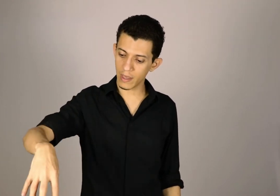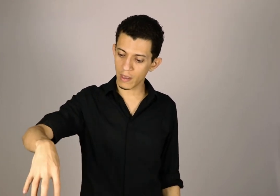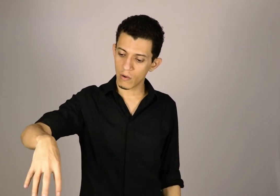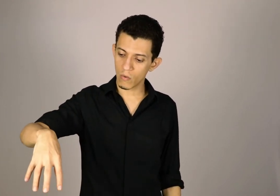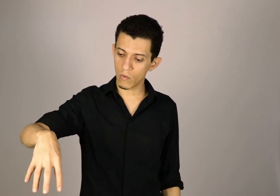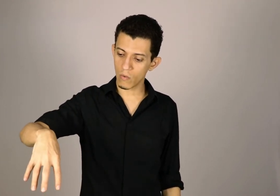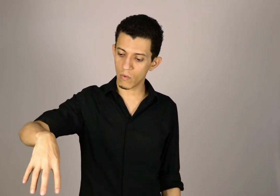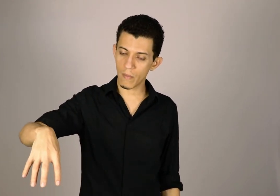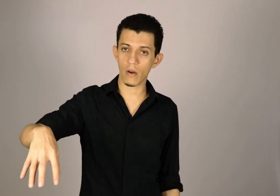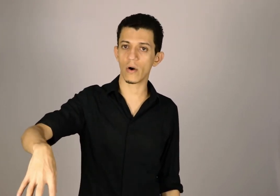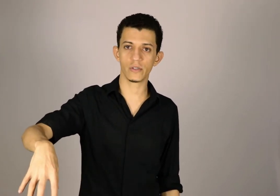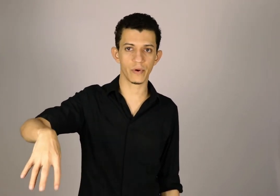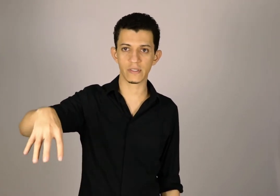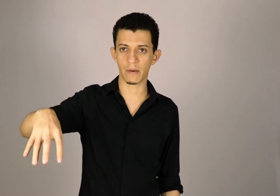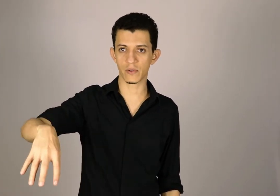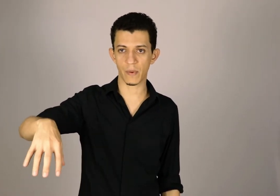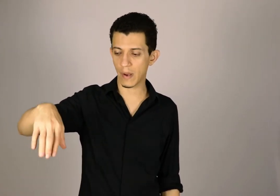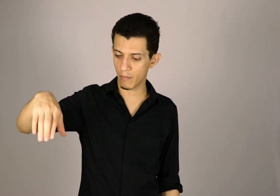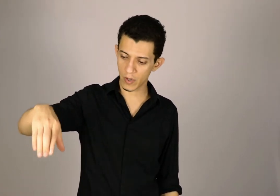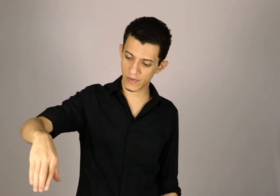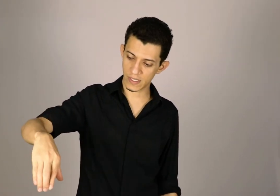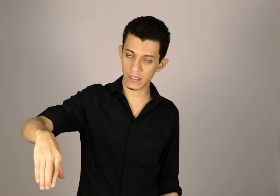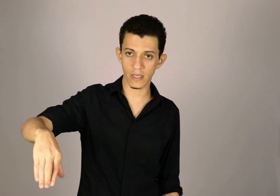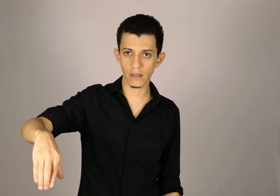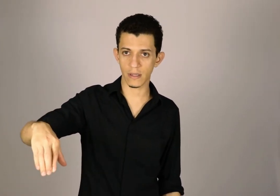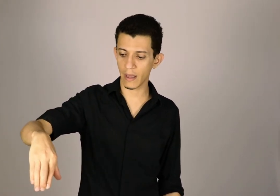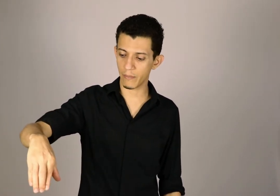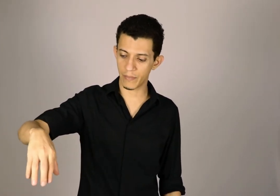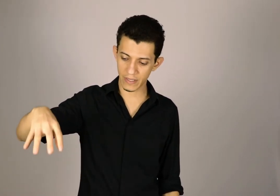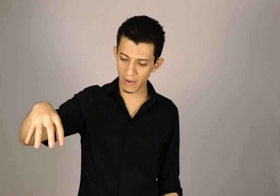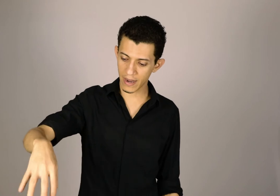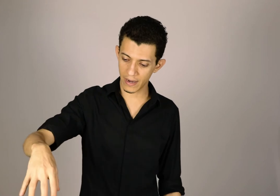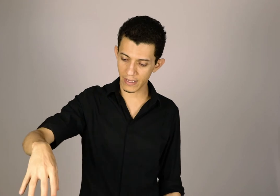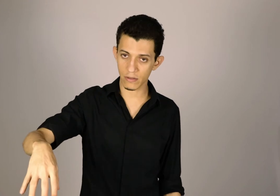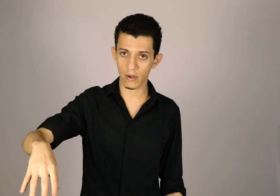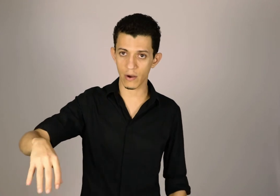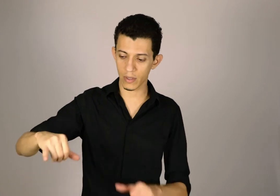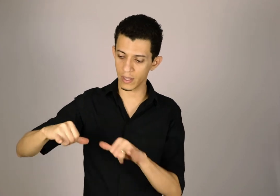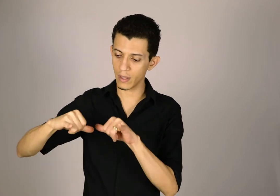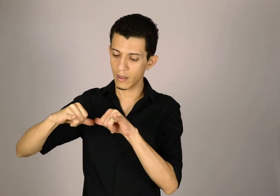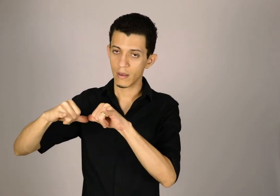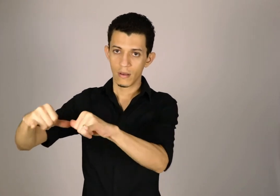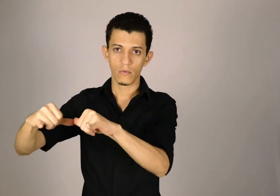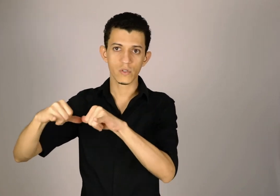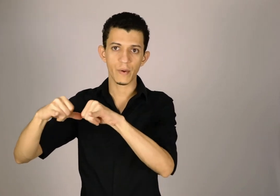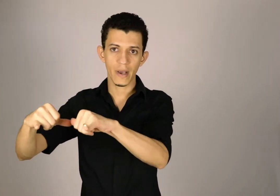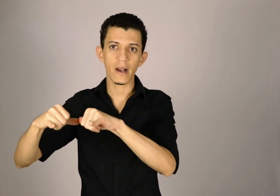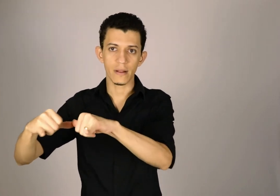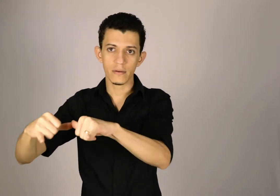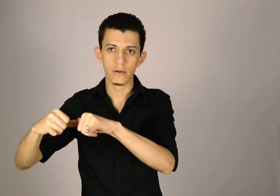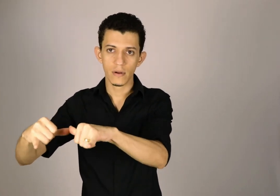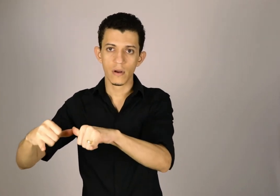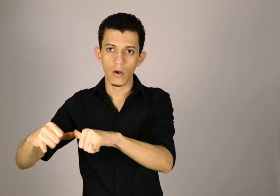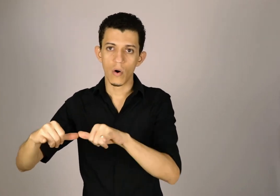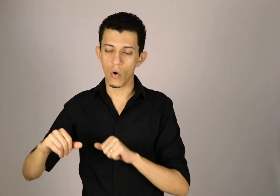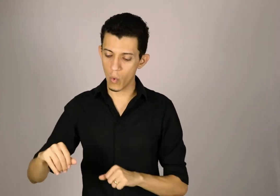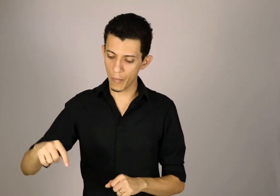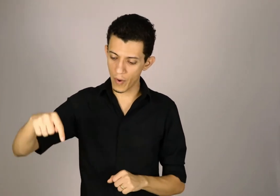uma loja, por exemplo. Eu posso fazer sim, né? Eu vou demarcar nesse local aqui, no supermercado. Ou eu posso